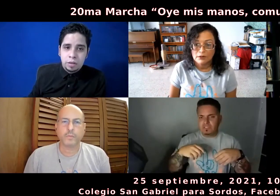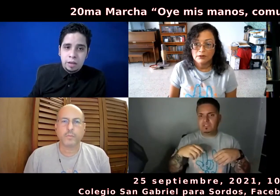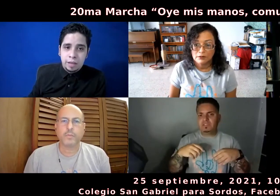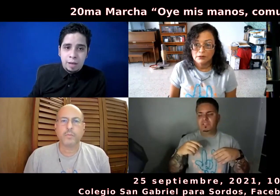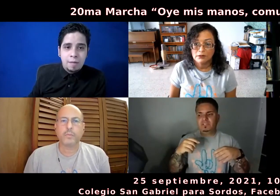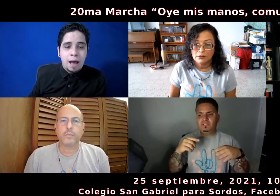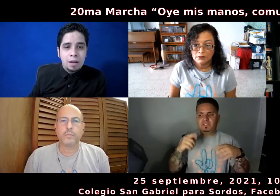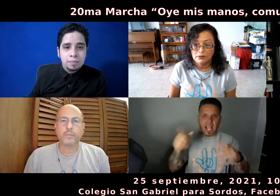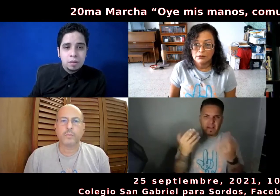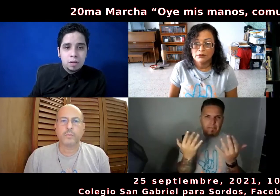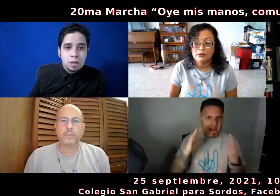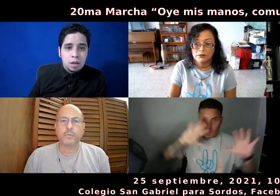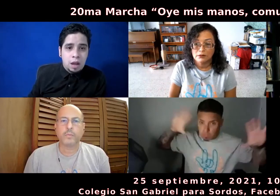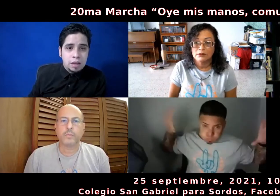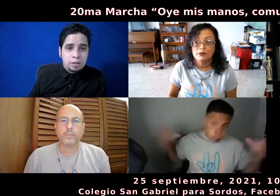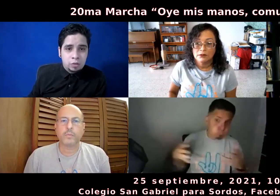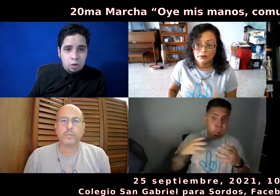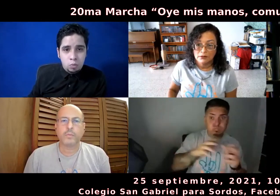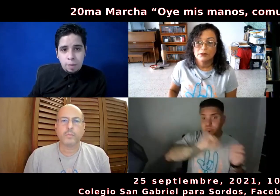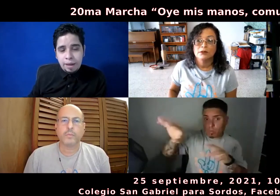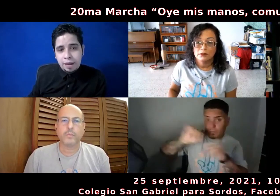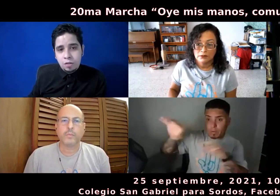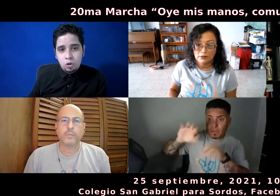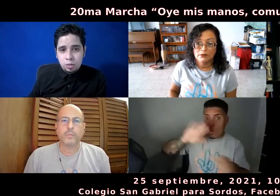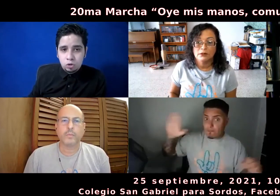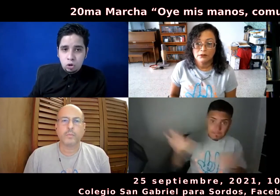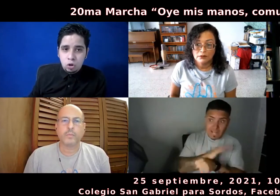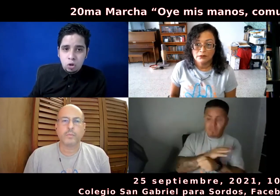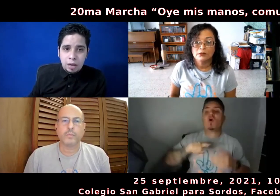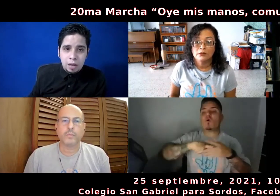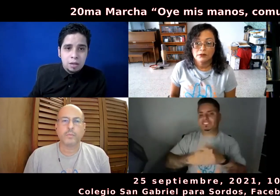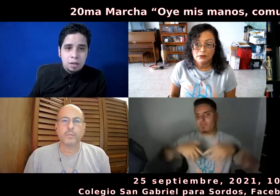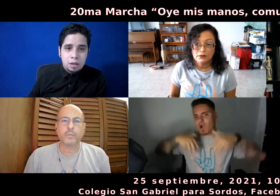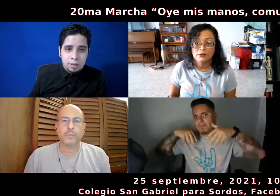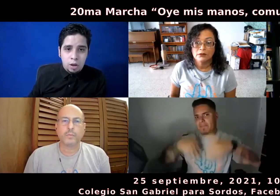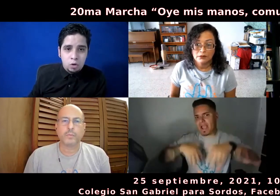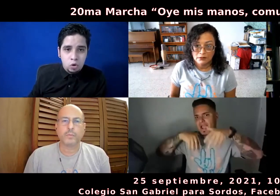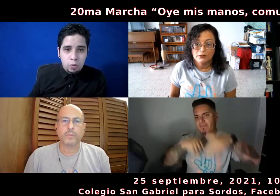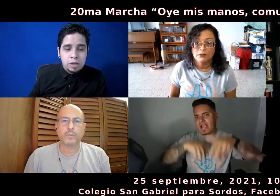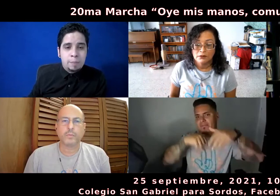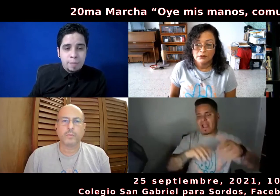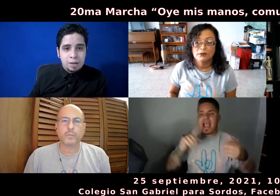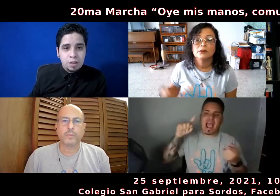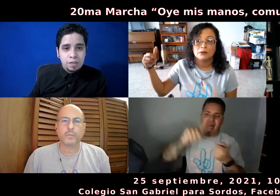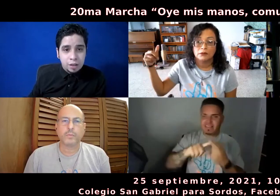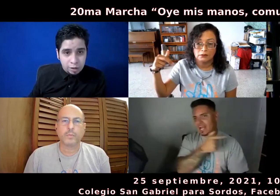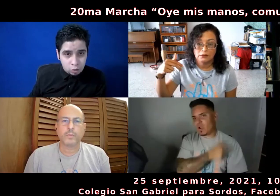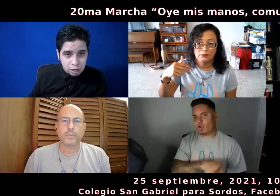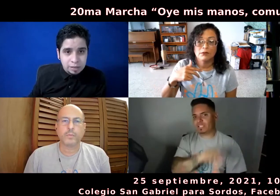se van a bajar, ahí todo el mundo espera, nos reunimos todos, ¿verdad? Hacemos el grupo, y después marchamos desde Roberto Clemente